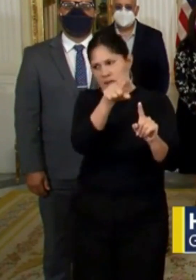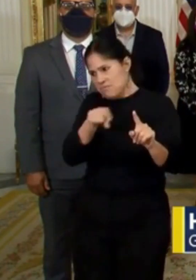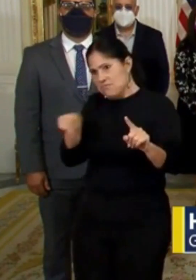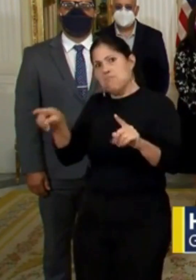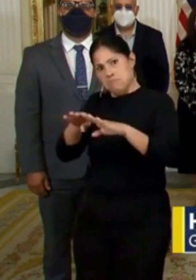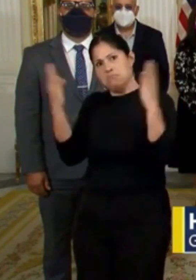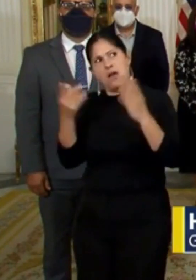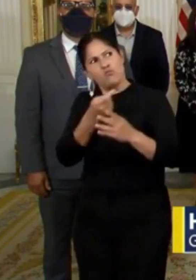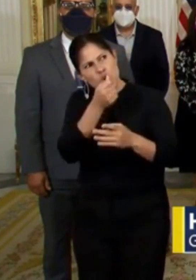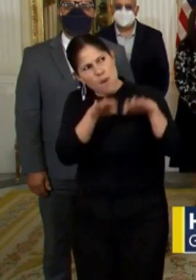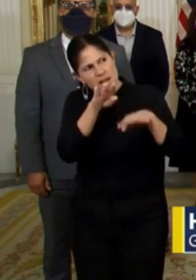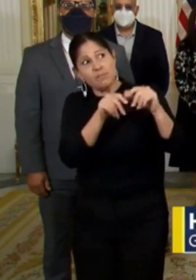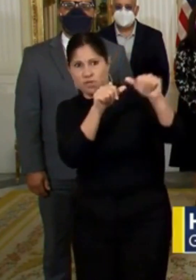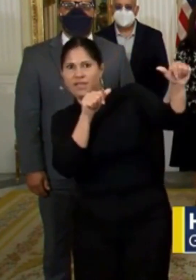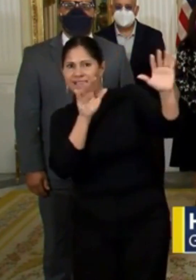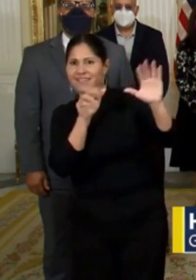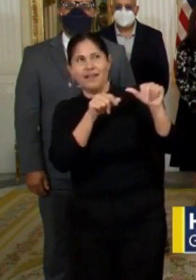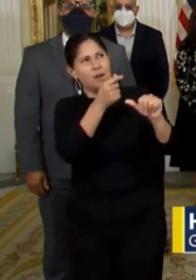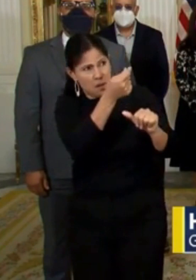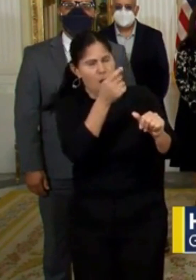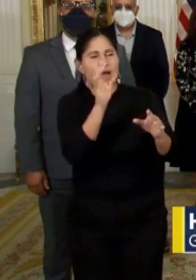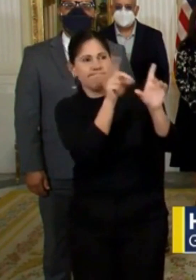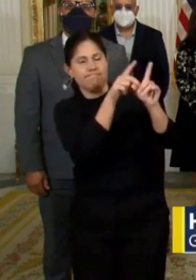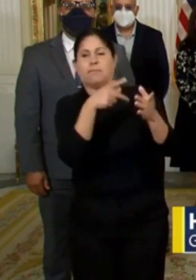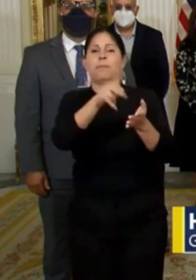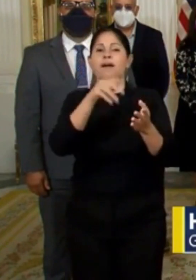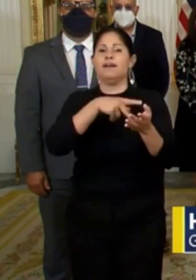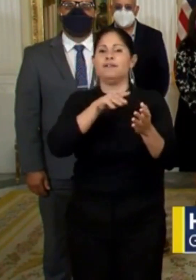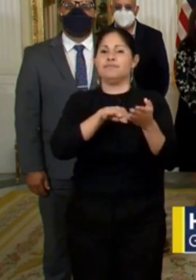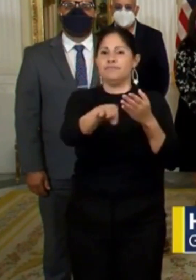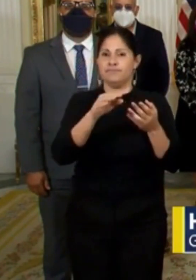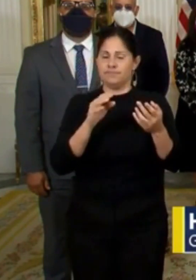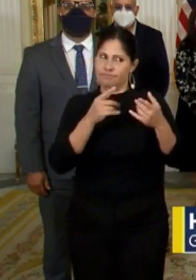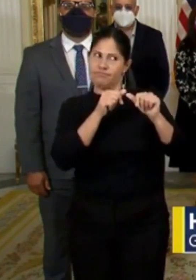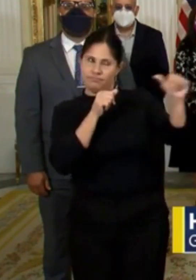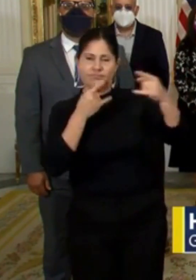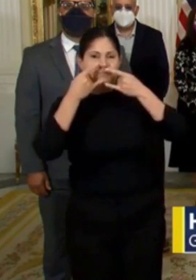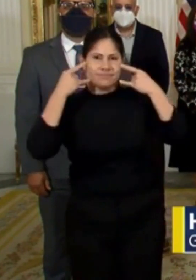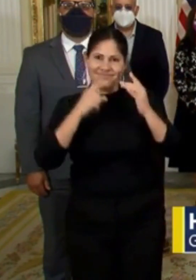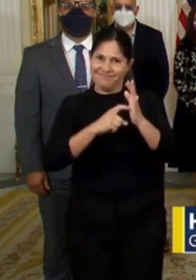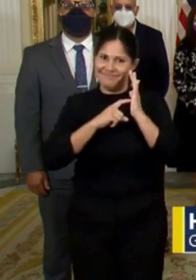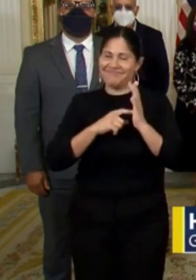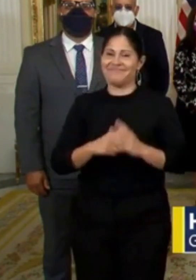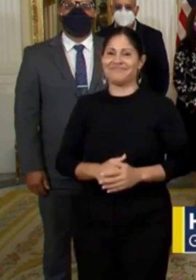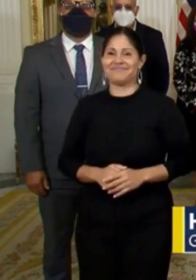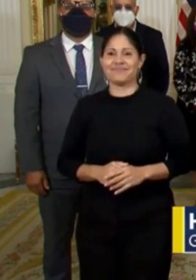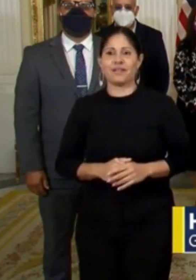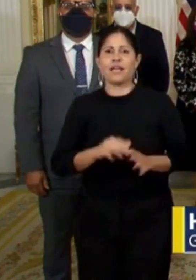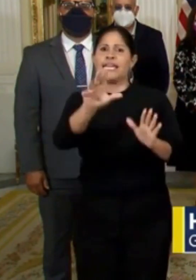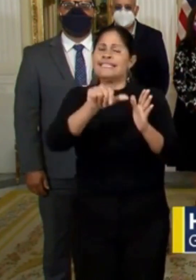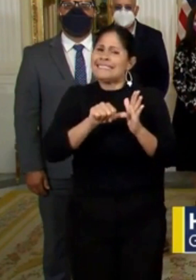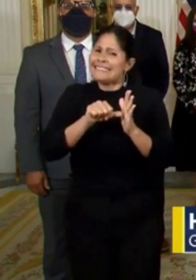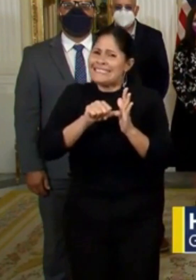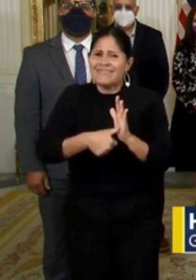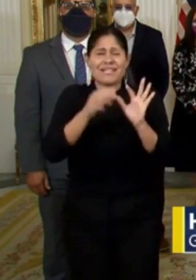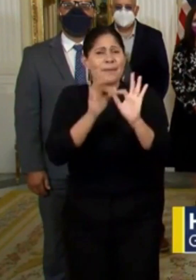estrictos de seguridad y tomando medidas para salvaguardar la salud de los empleados. Hay que recalcar que